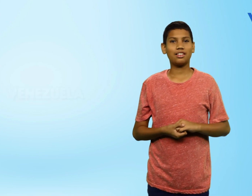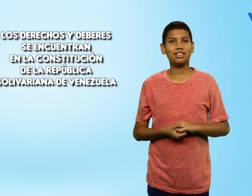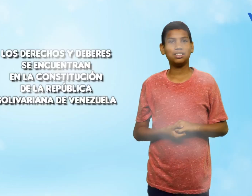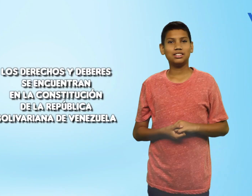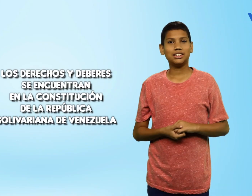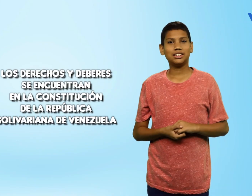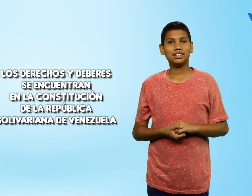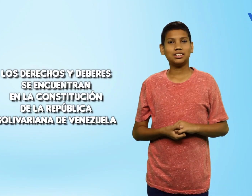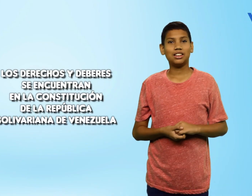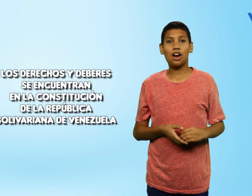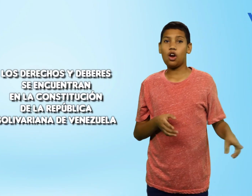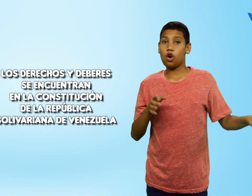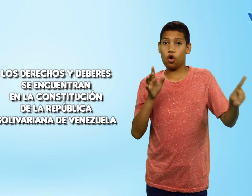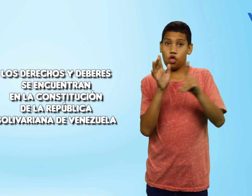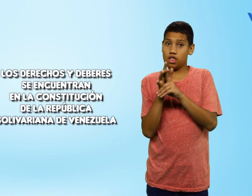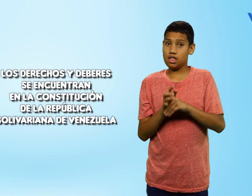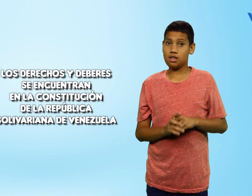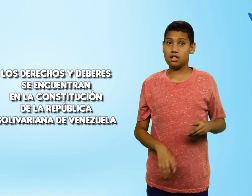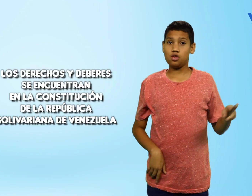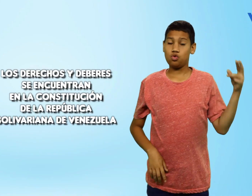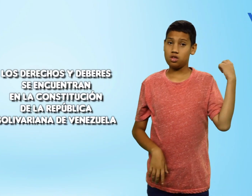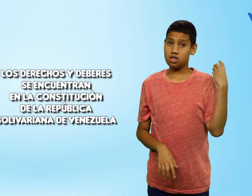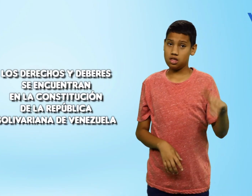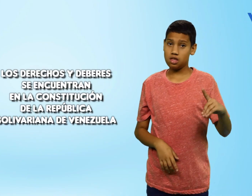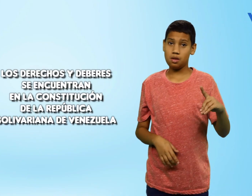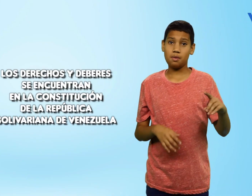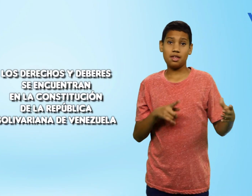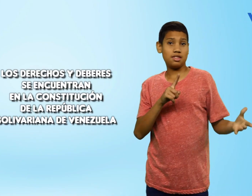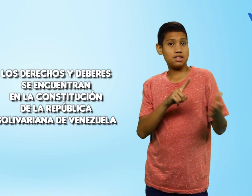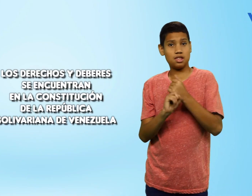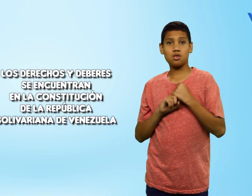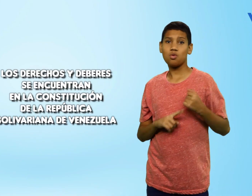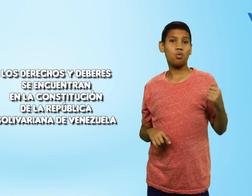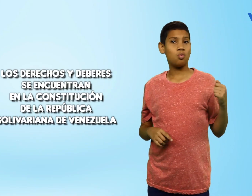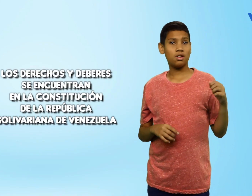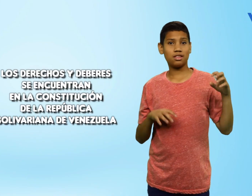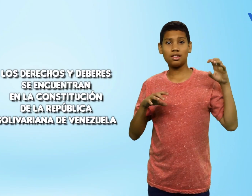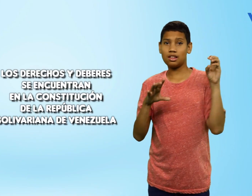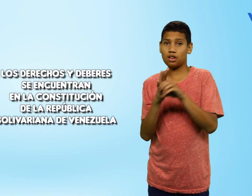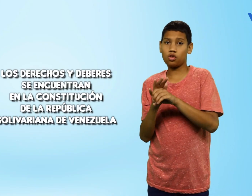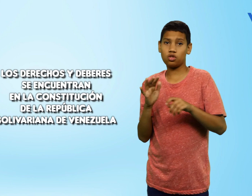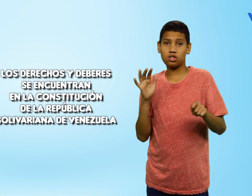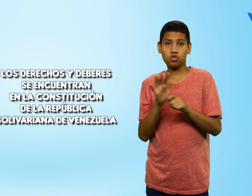De la República Bolivariana de Venezuela